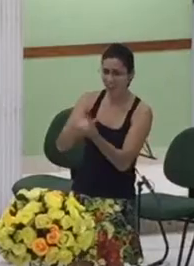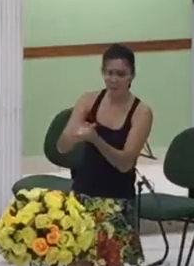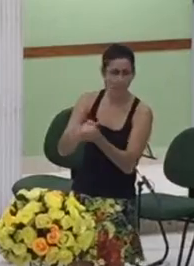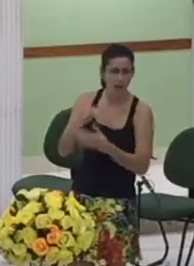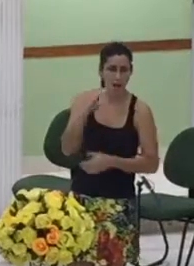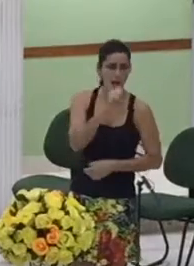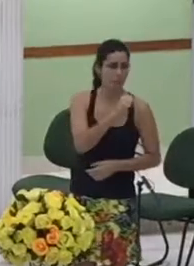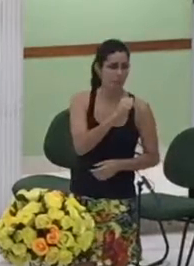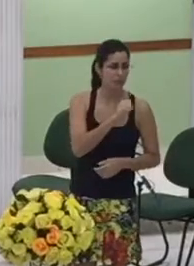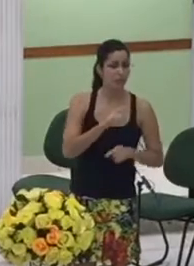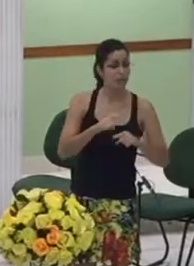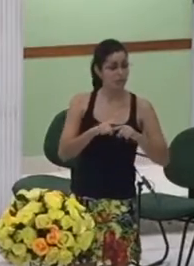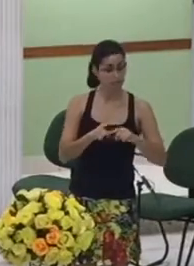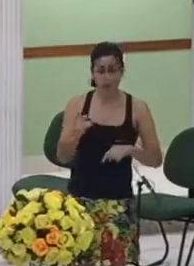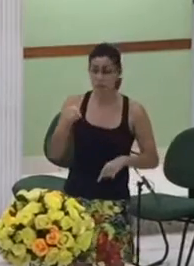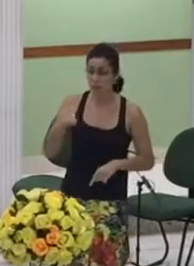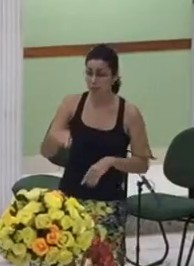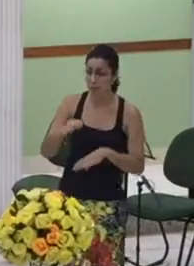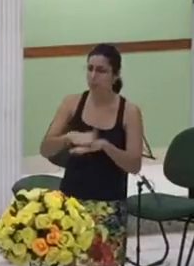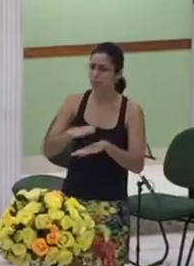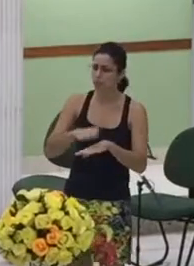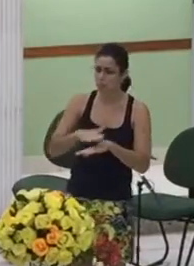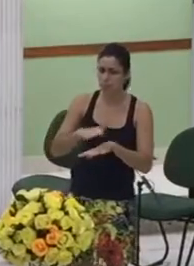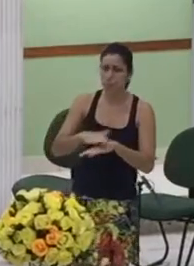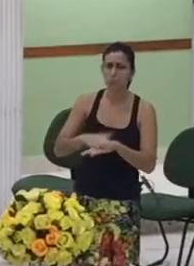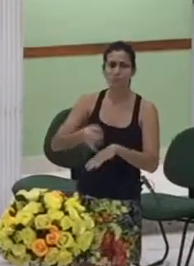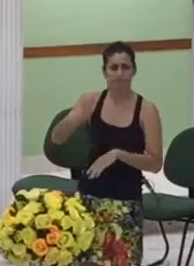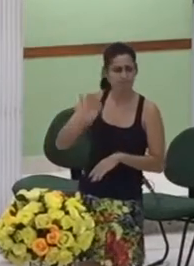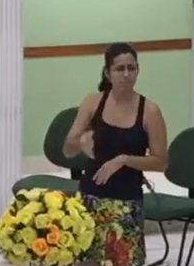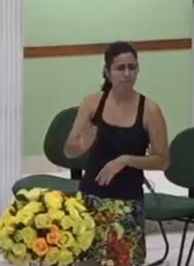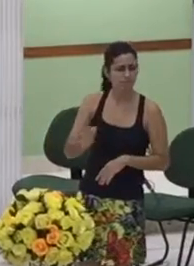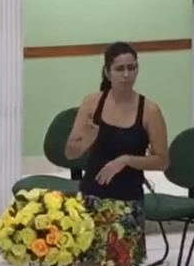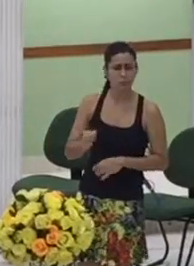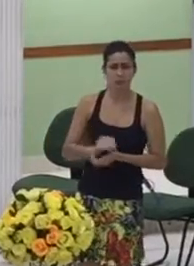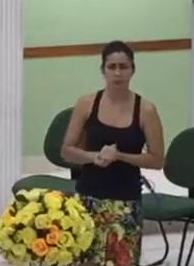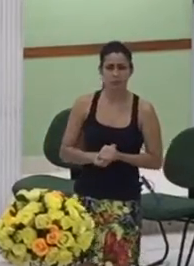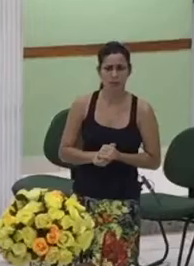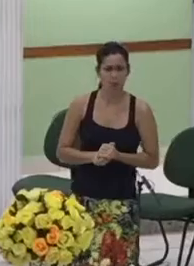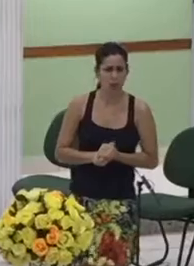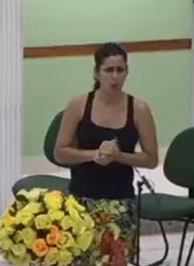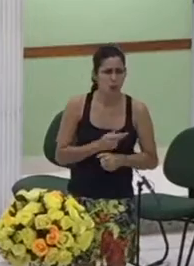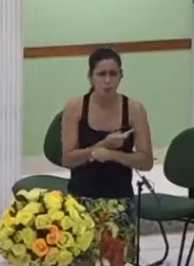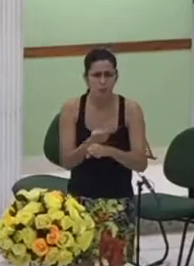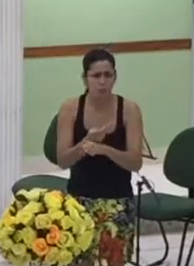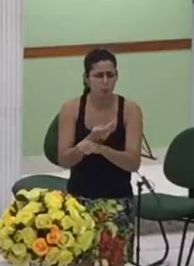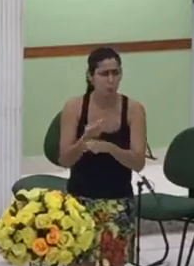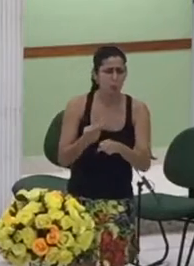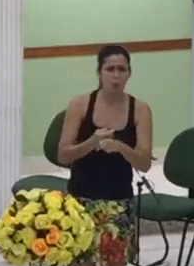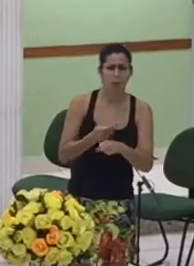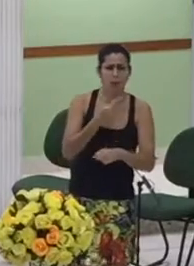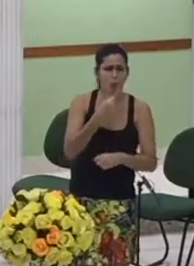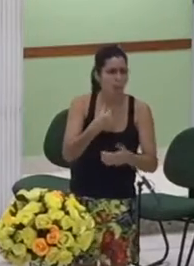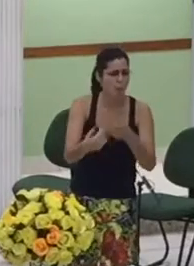atrás da juventude você não quis atrás das coisas da vida não você é uma mulher digna